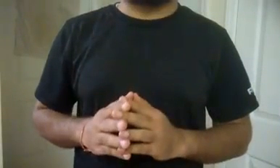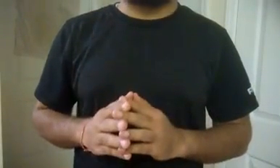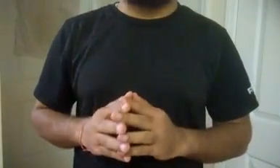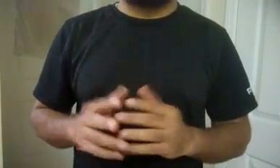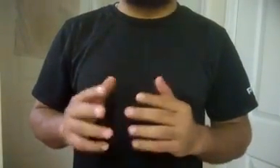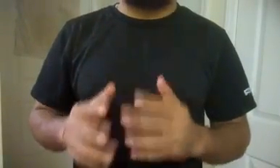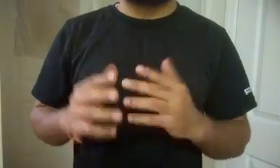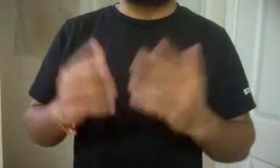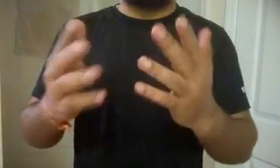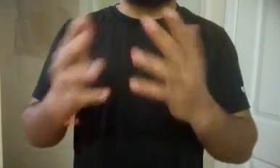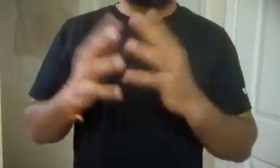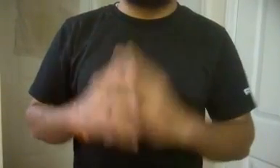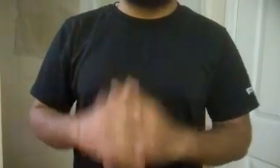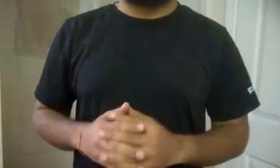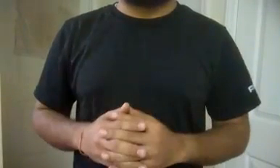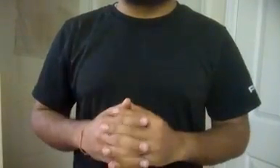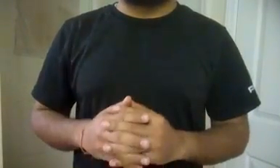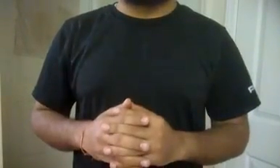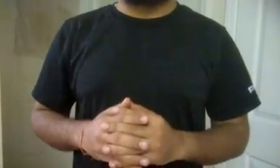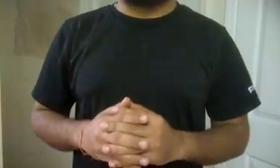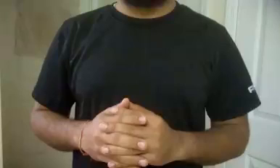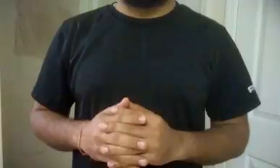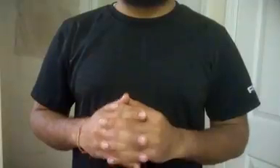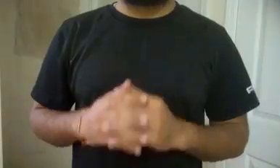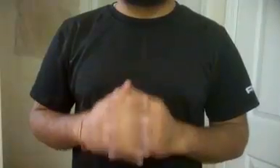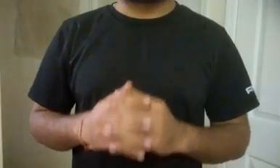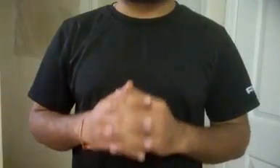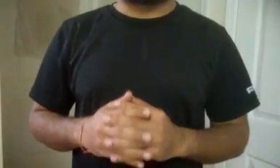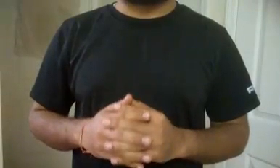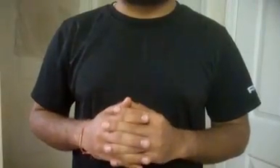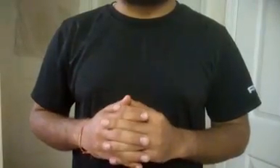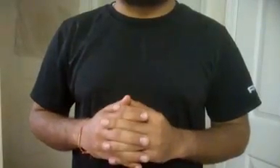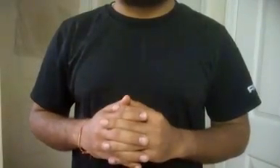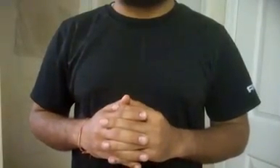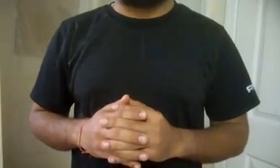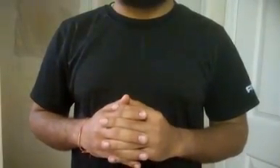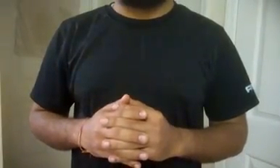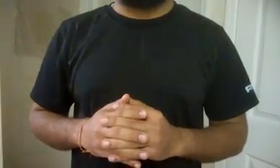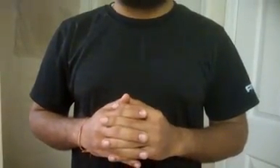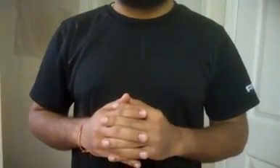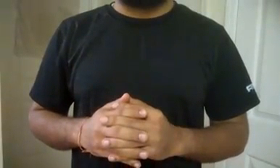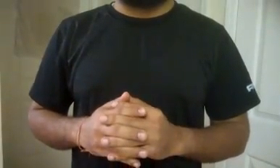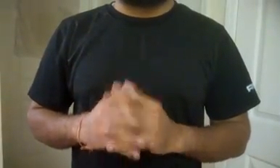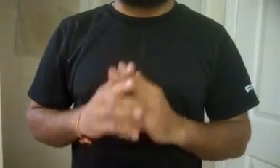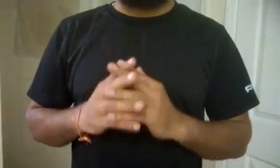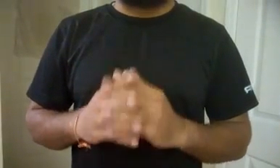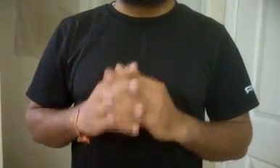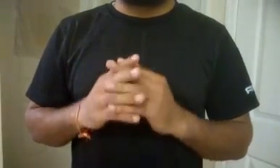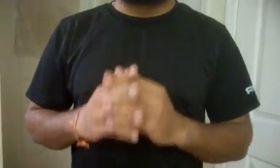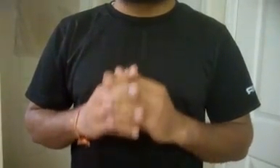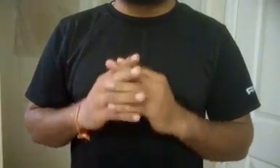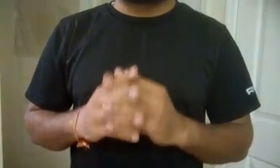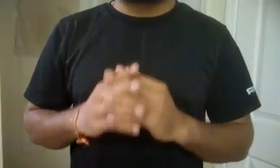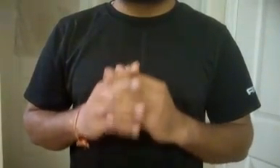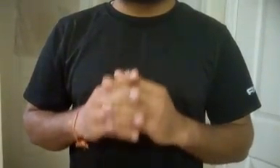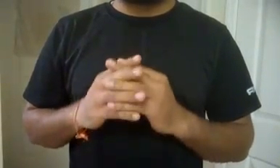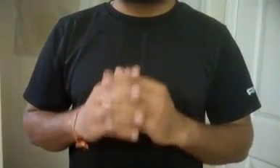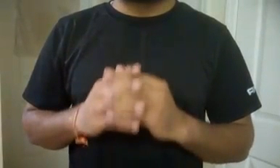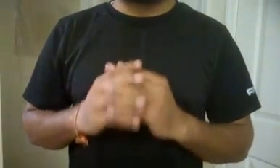पाए, और हर इनसान केजरिवार जी की असलियत के वारे में जान पाए, ताकि जो थोड़े बहुत मूर्ख